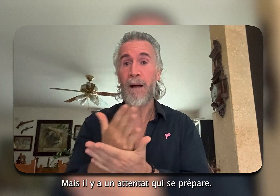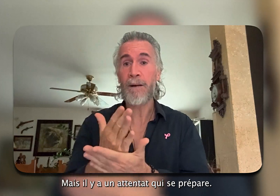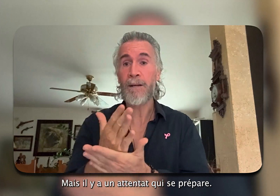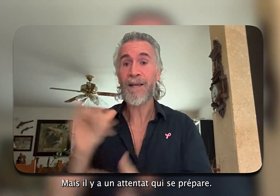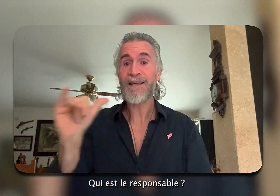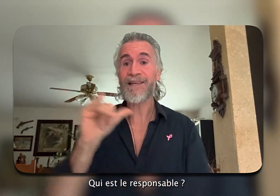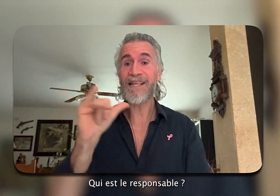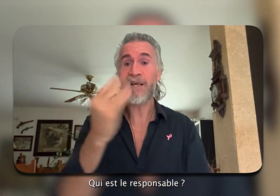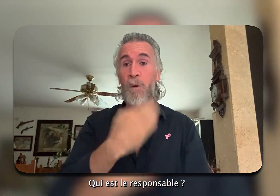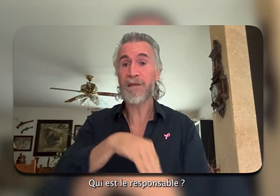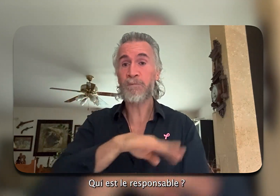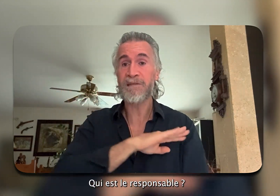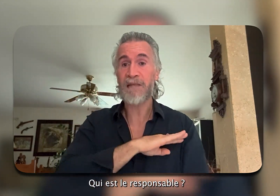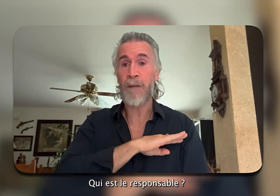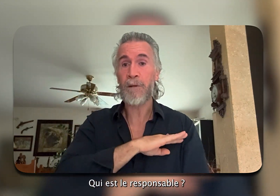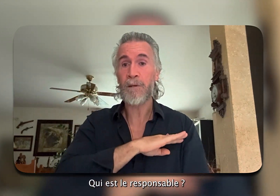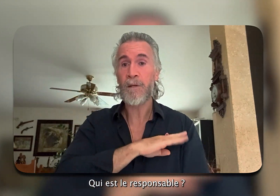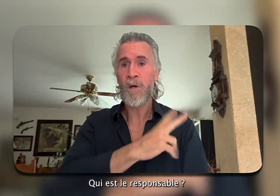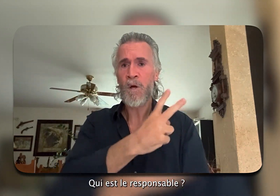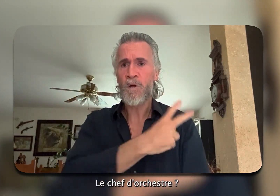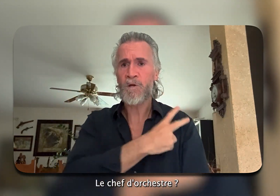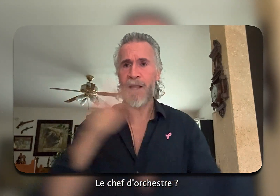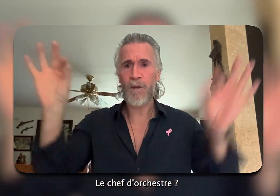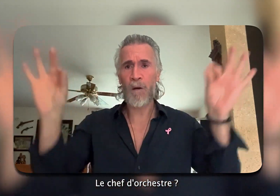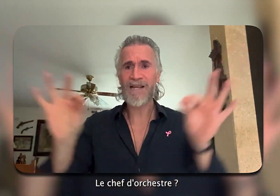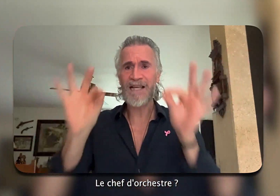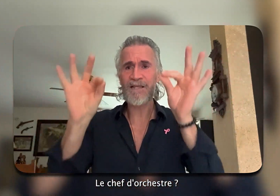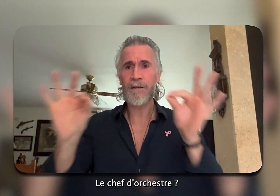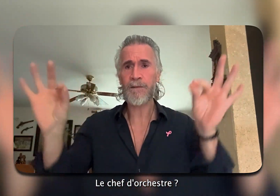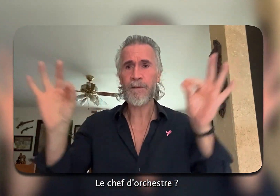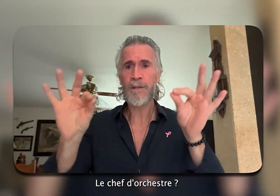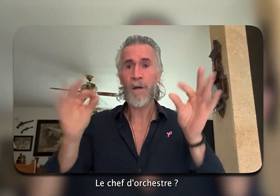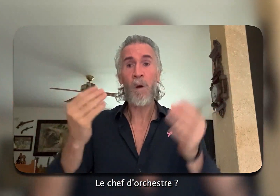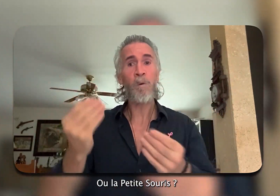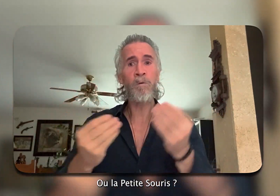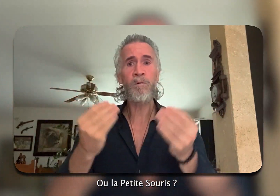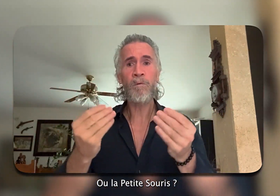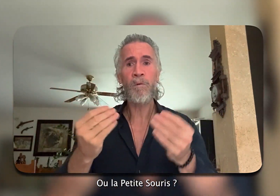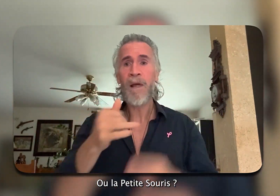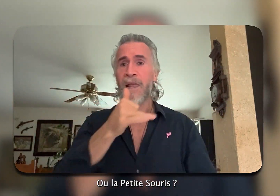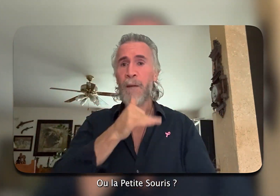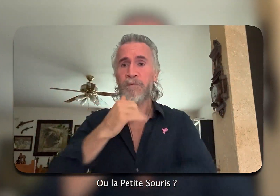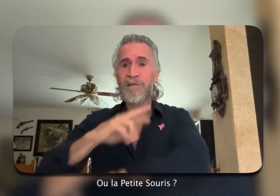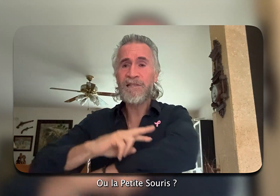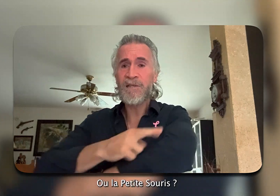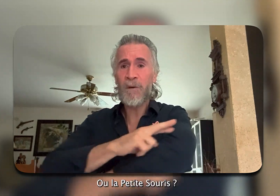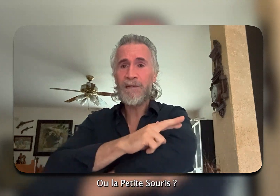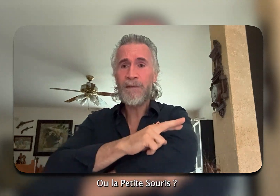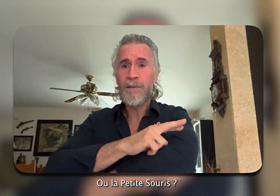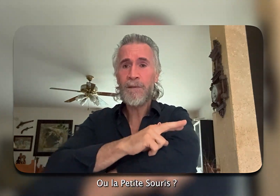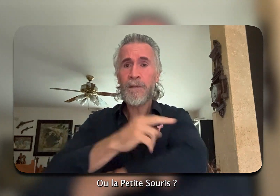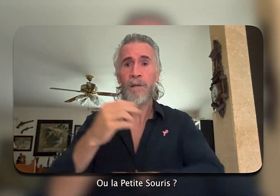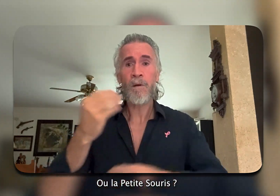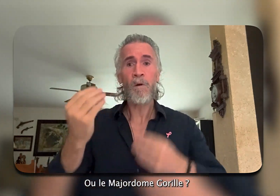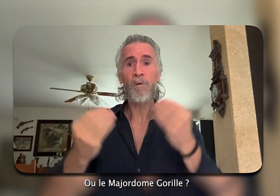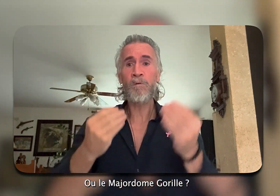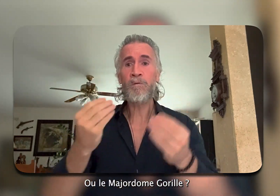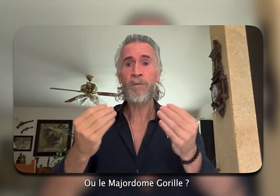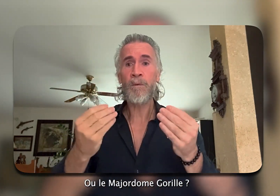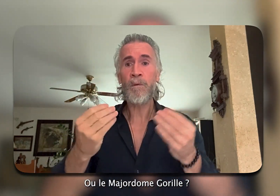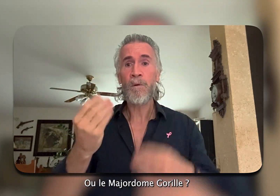prépare. Qui est le responsable ? Le chef d'orchestre ? Ou la petite souris ?